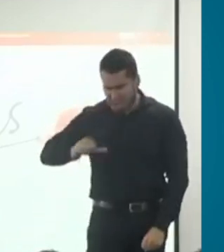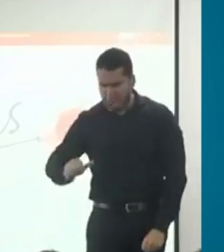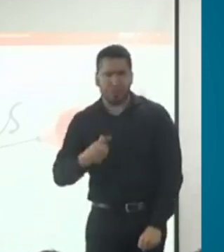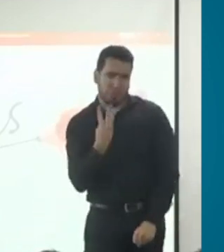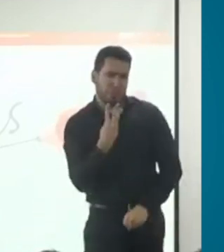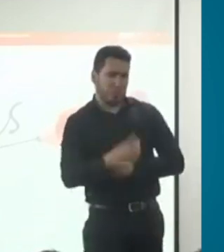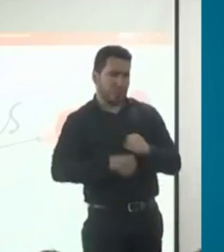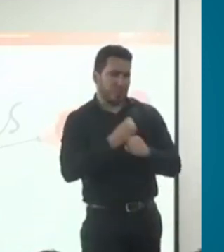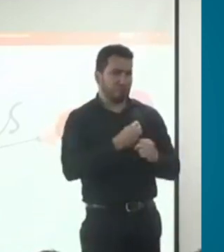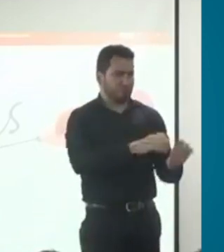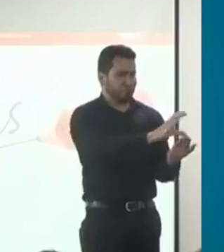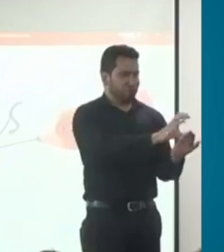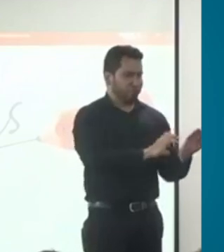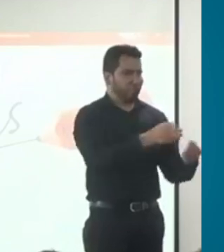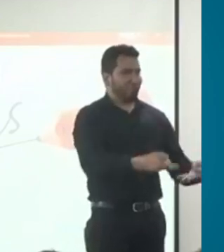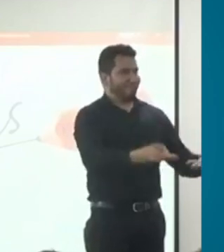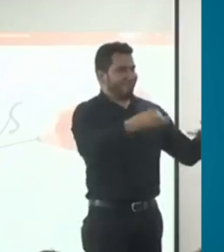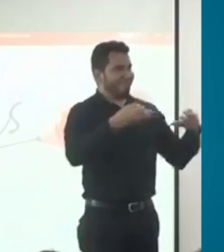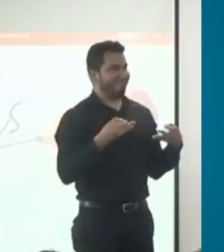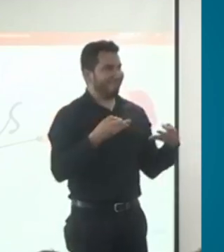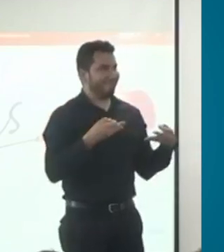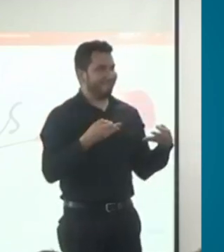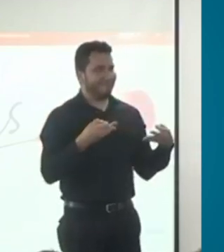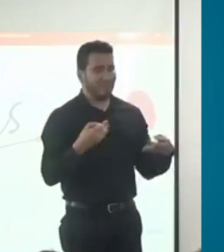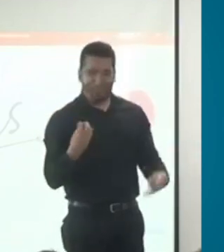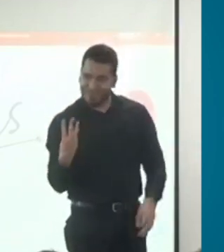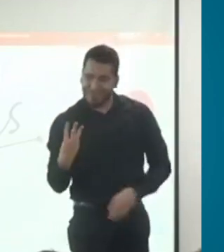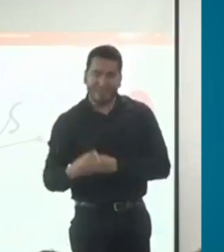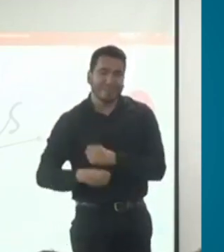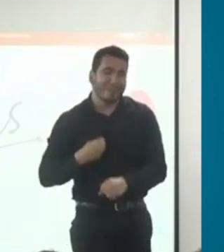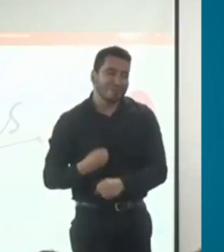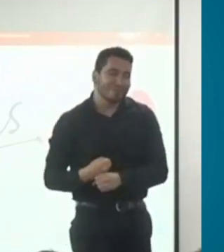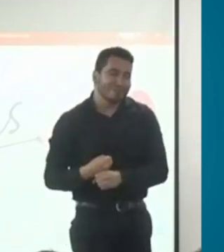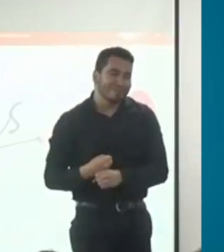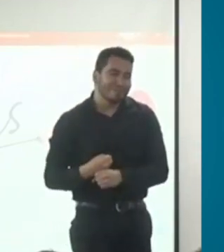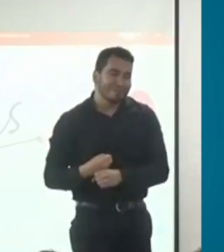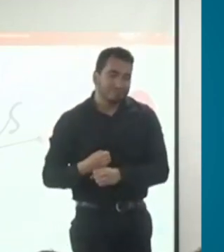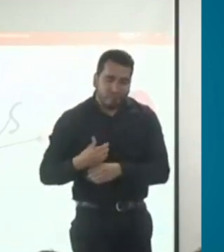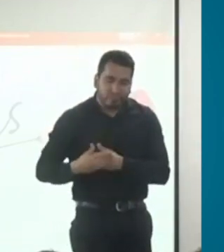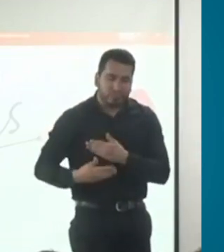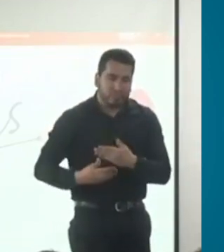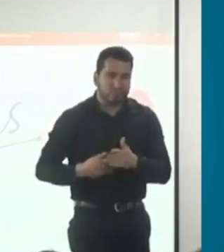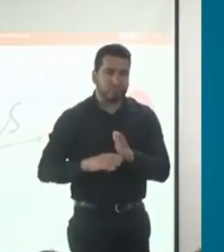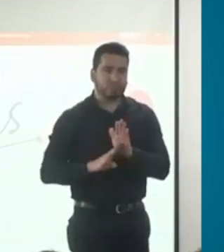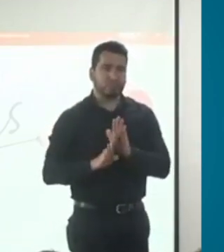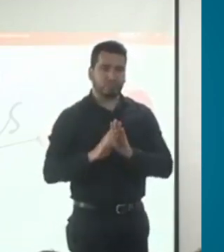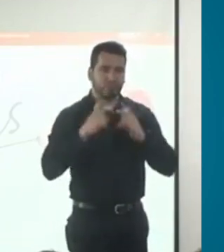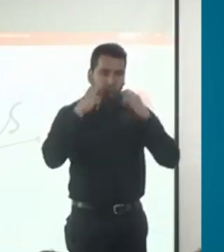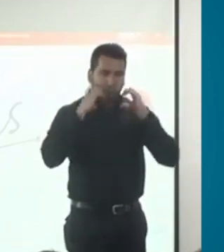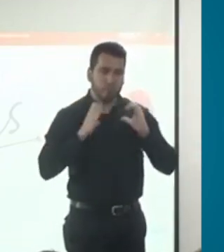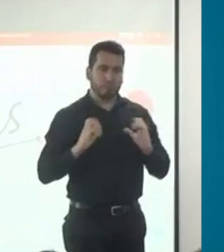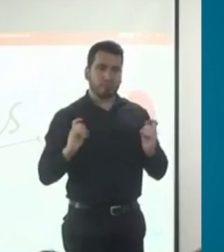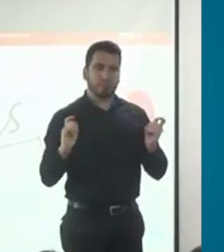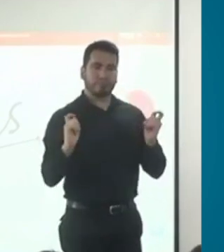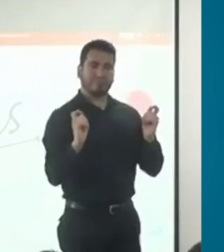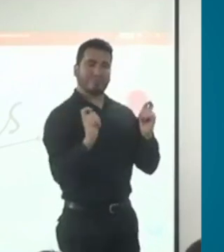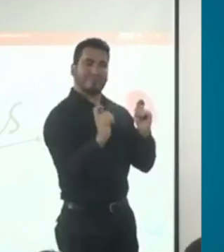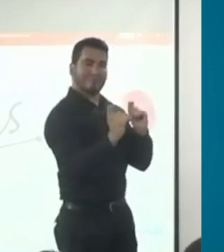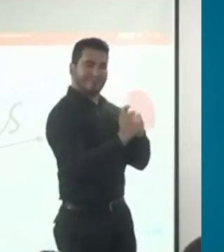niña a los tres años todavía está en un proceso de maduración de su desarrollo inicial. Entonces, ¿por qué se hace una actualización